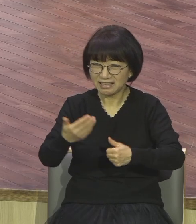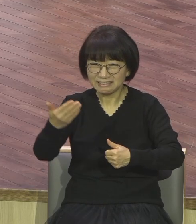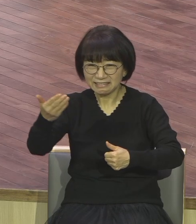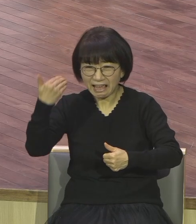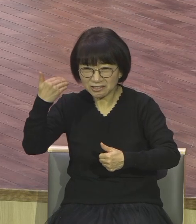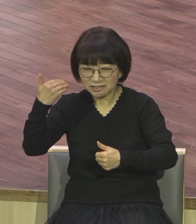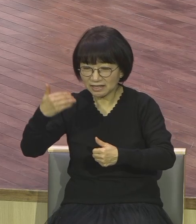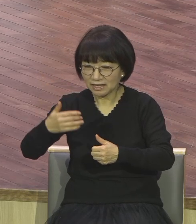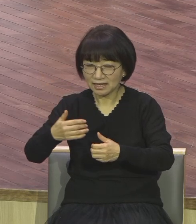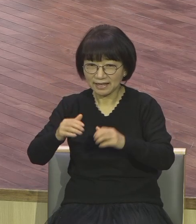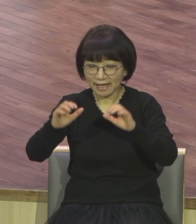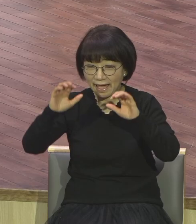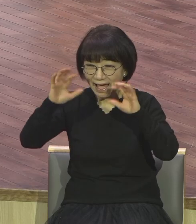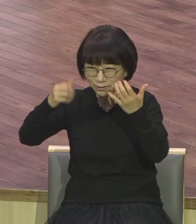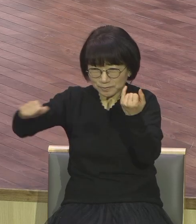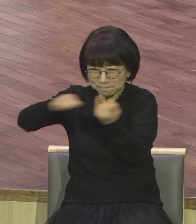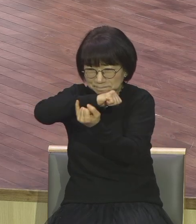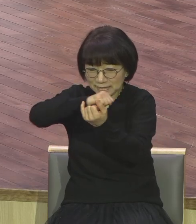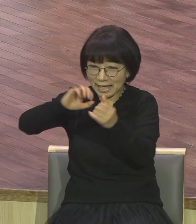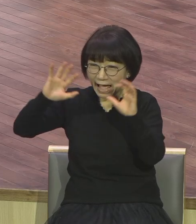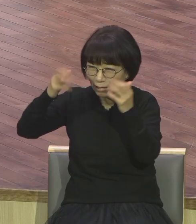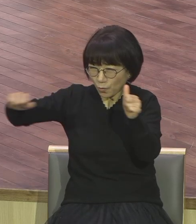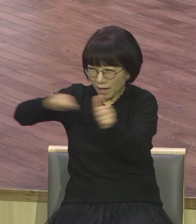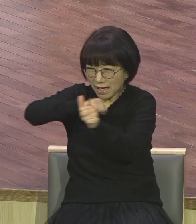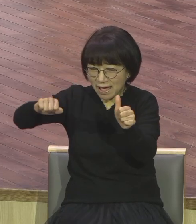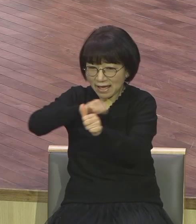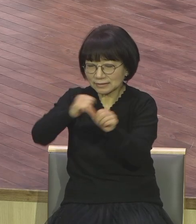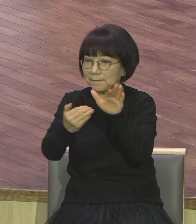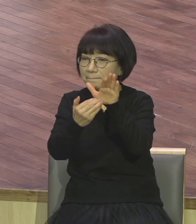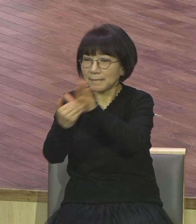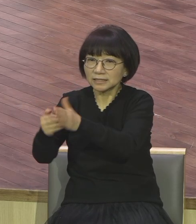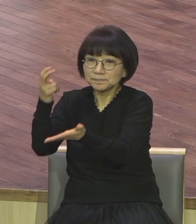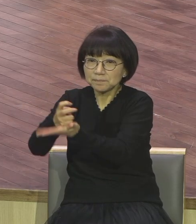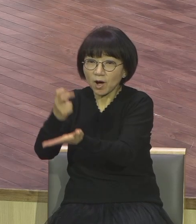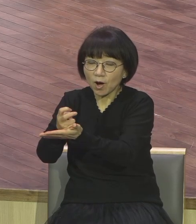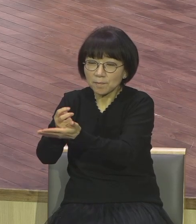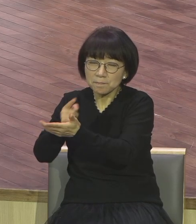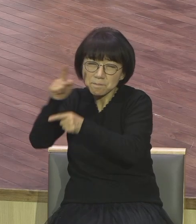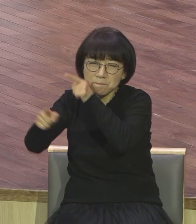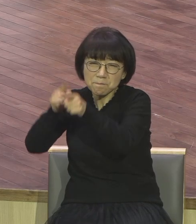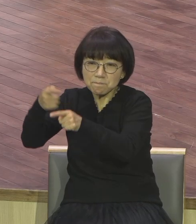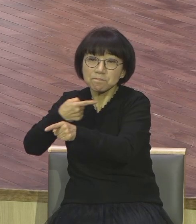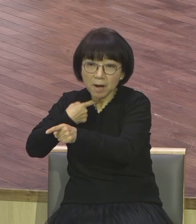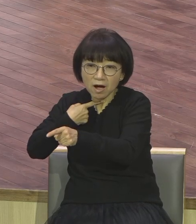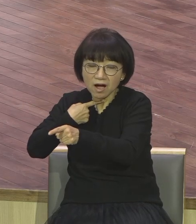개의 이 아동학대 방지법을 지금 부라부라 심사하고 있습니다